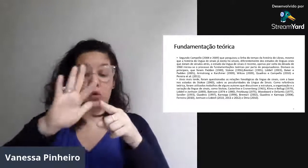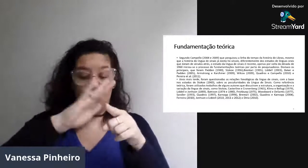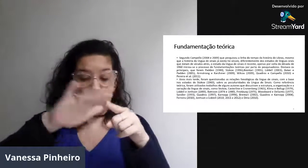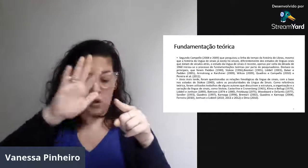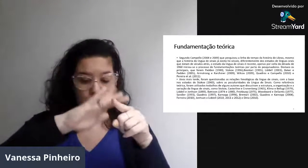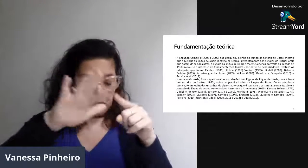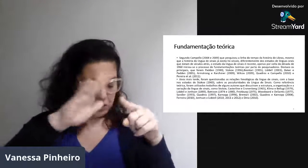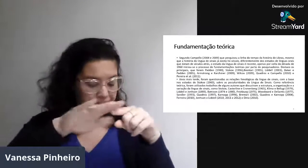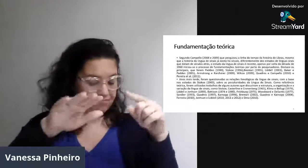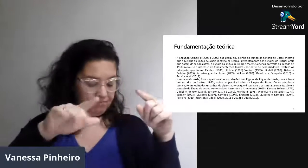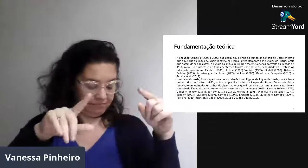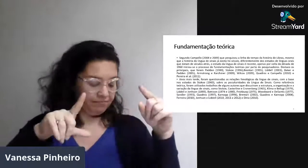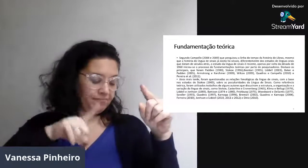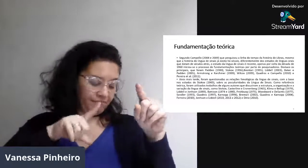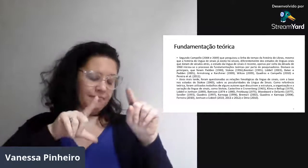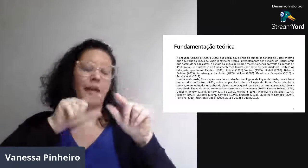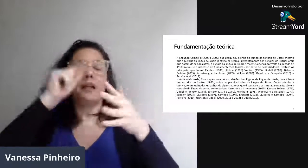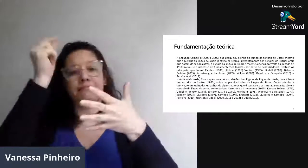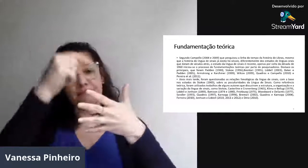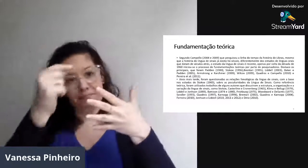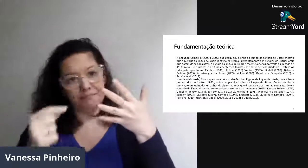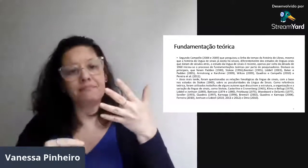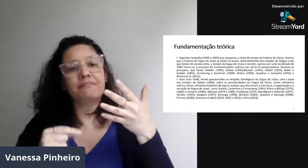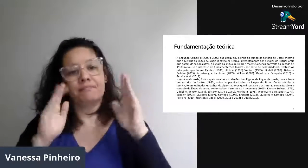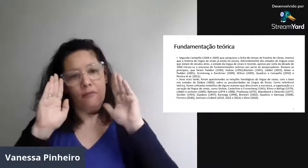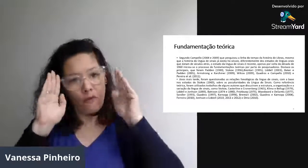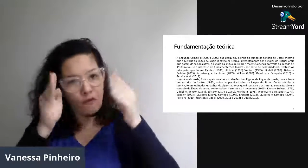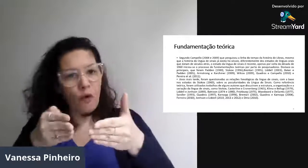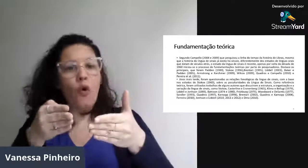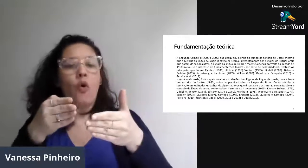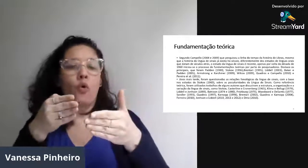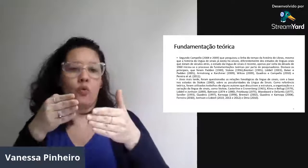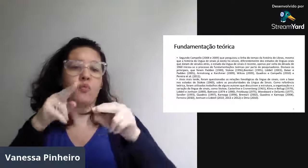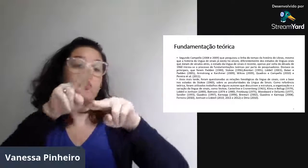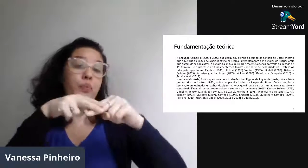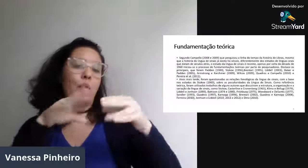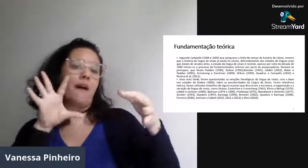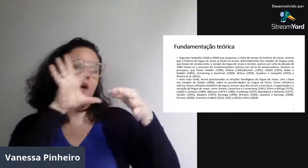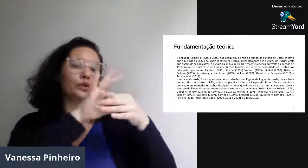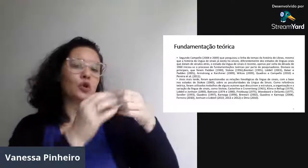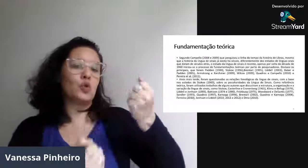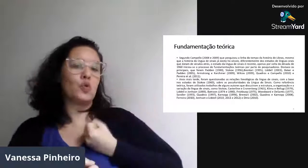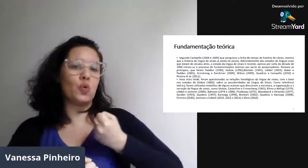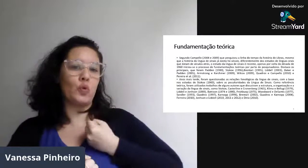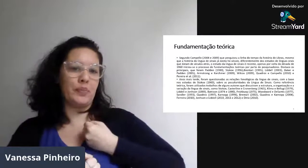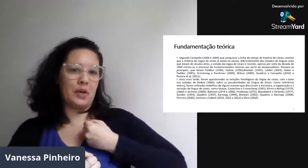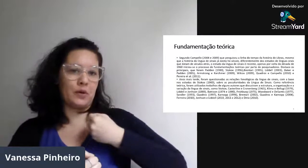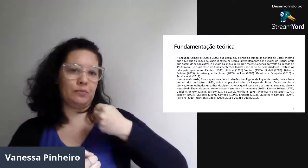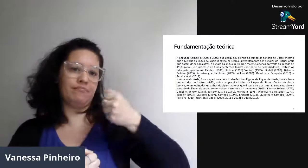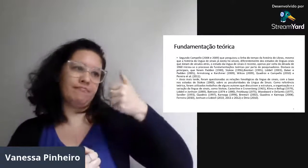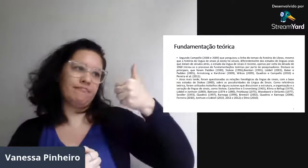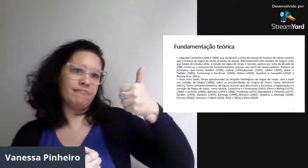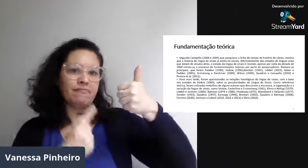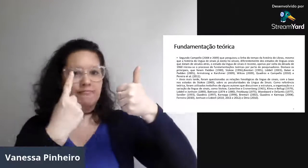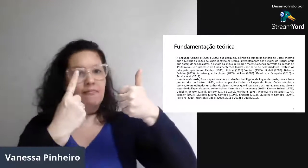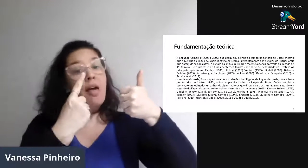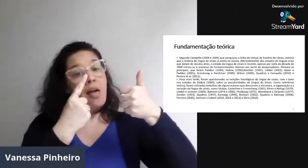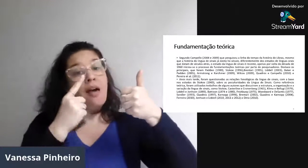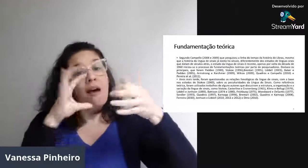fonológica, tem também diversos focos, né? Que tem a ver com a